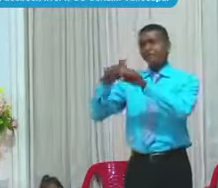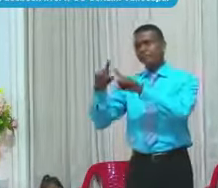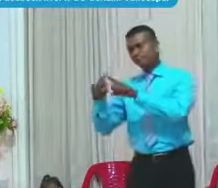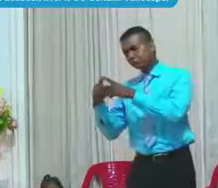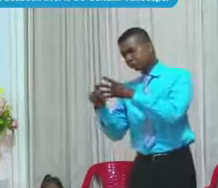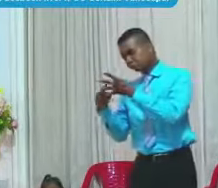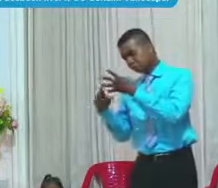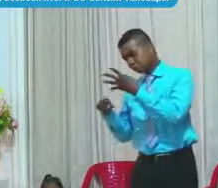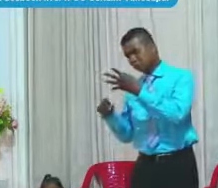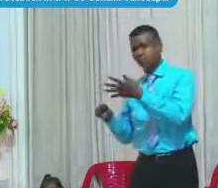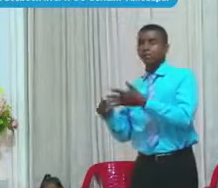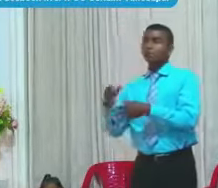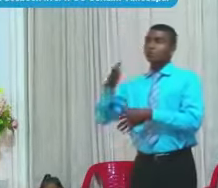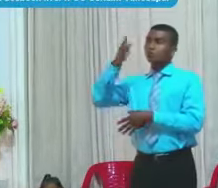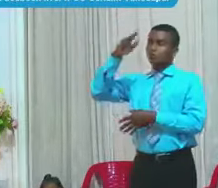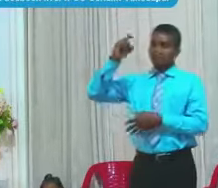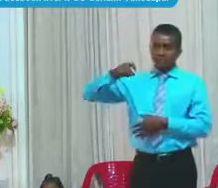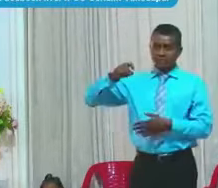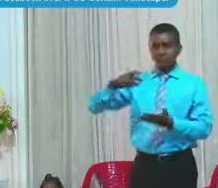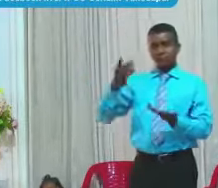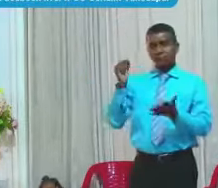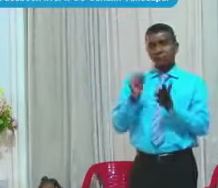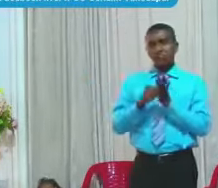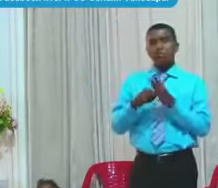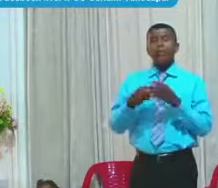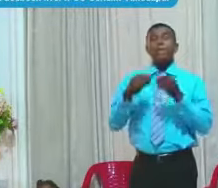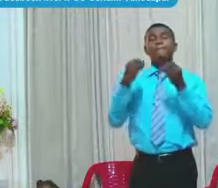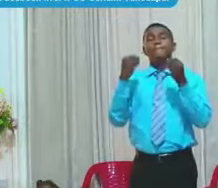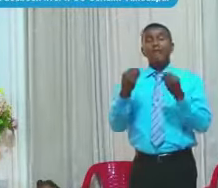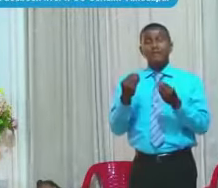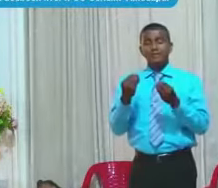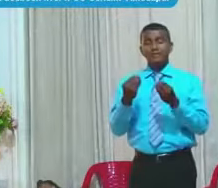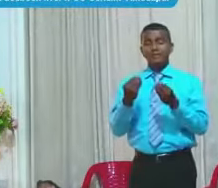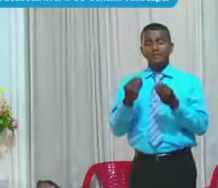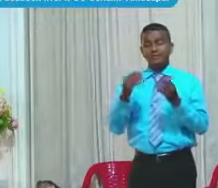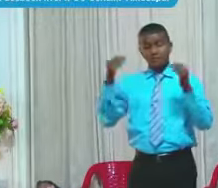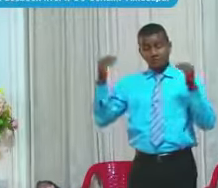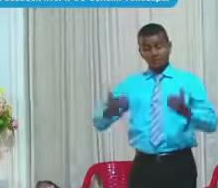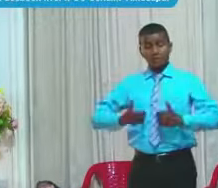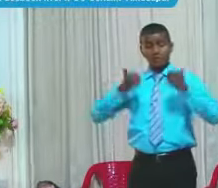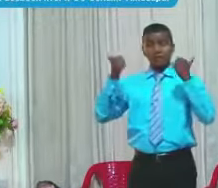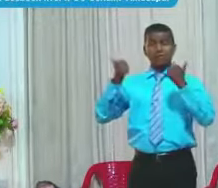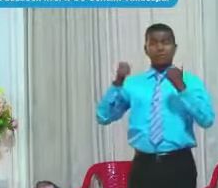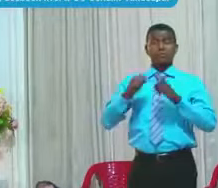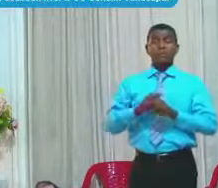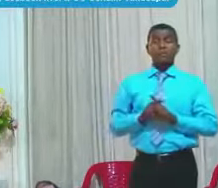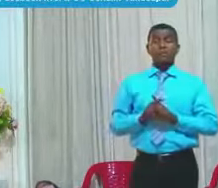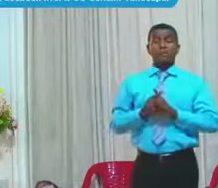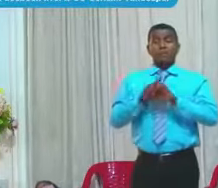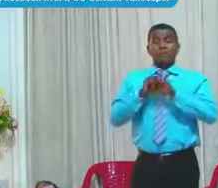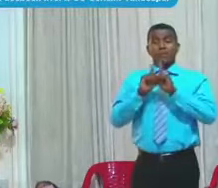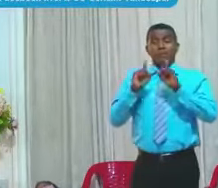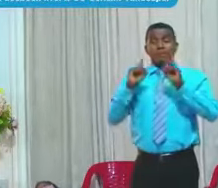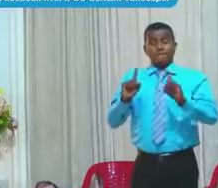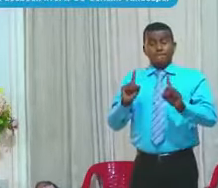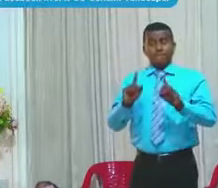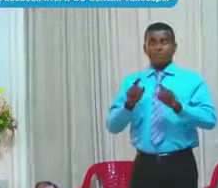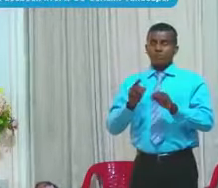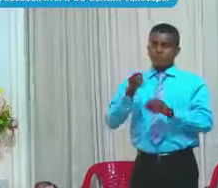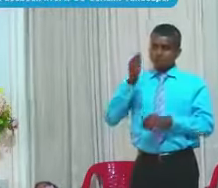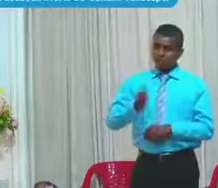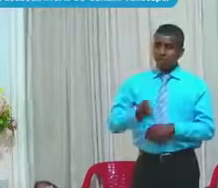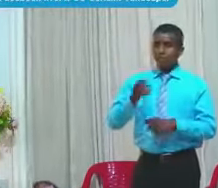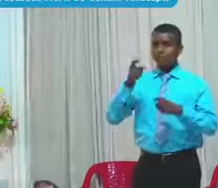necesario A fin De salvarlo Sin embargo Siempre habrá gente Rebelde